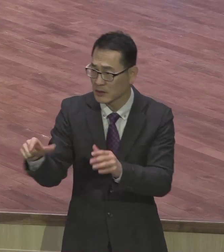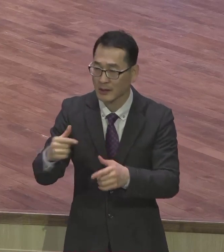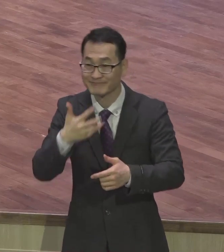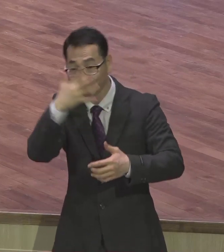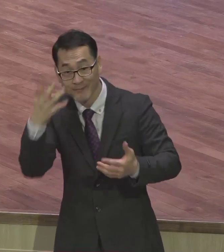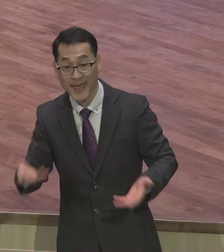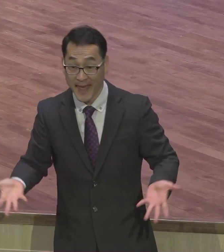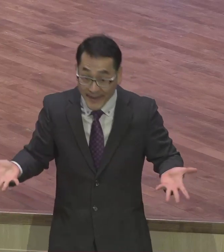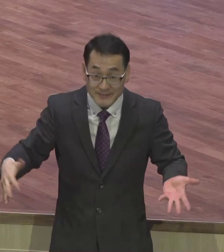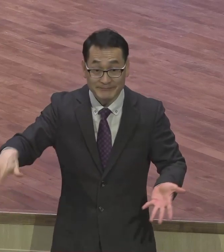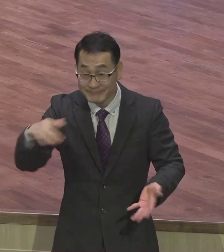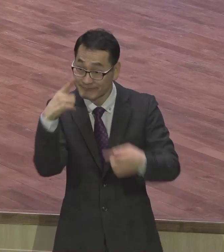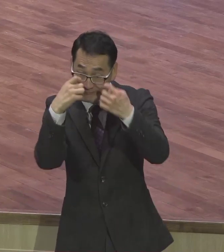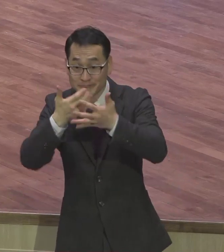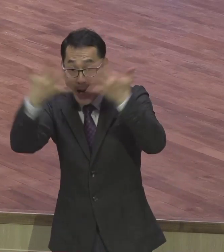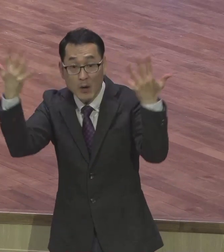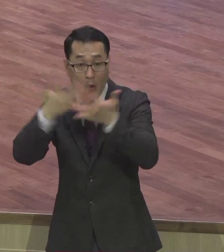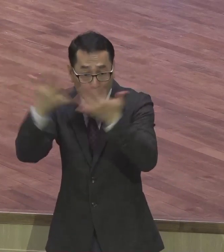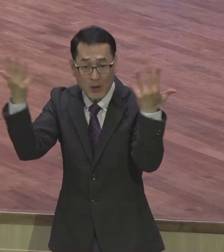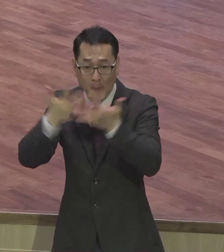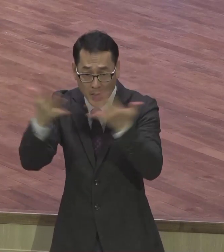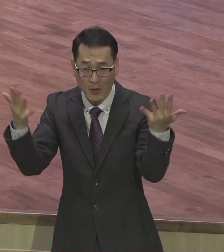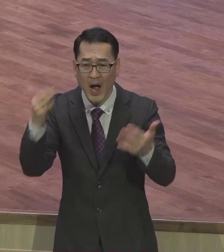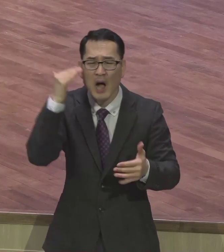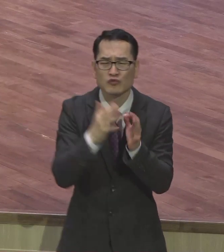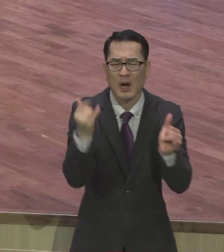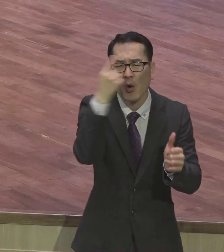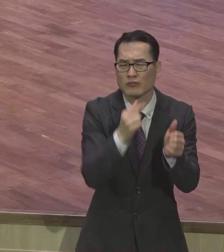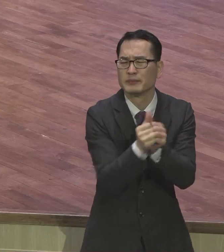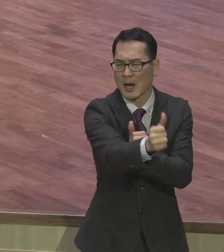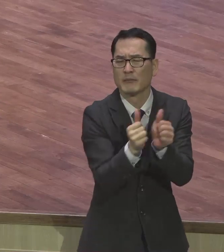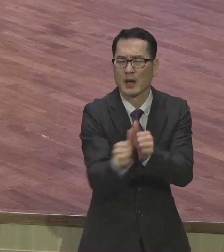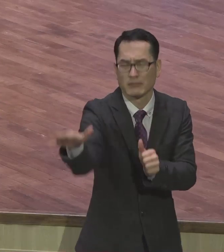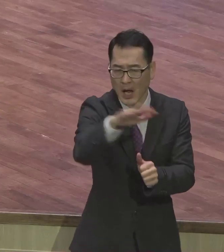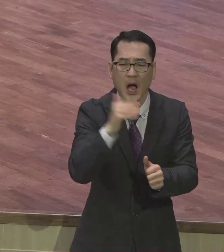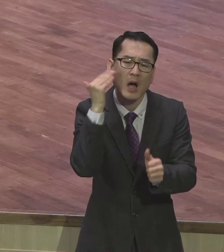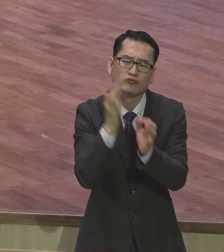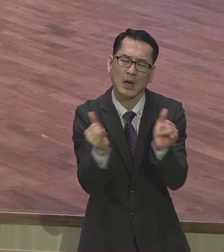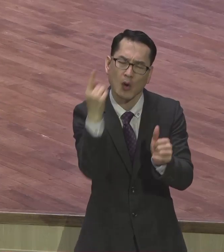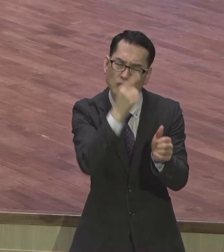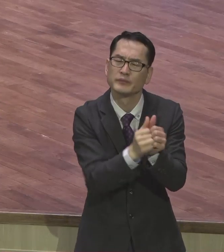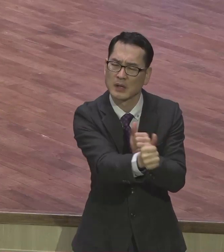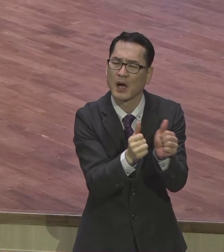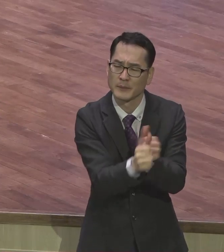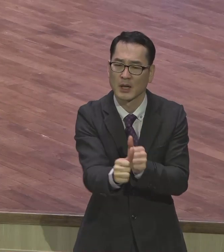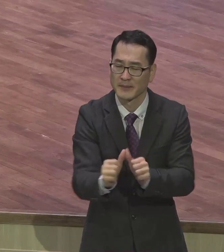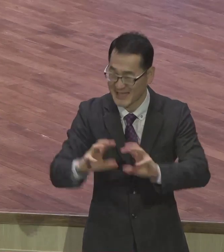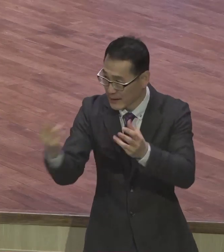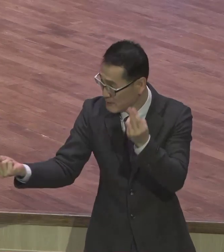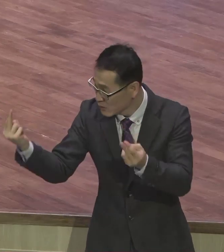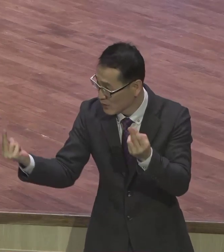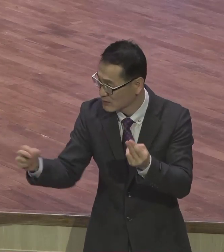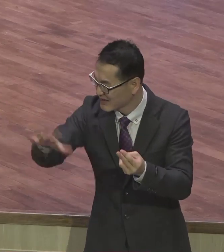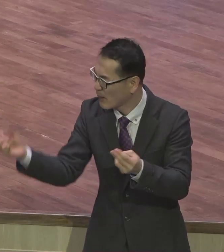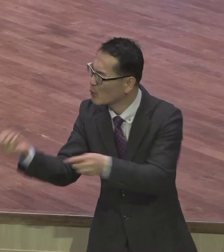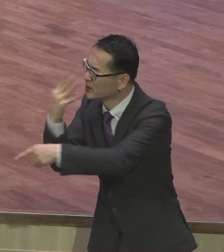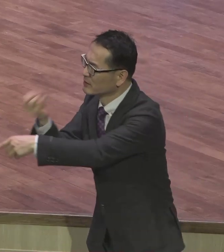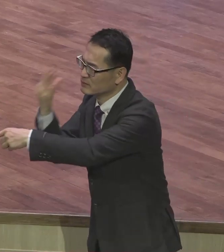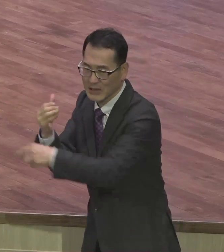우리나라 사람들은 잘생겼어요 세계에서 제일 잘생겼어요 제가 볼 때 진짜로 세계에서